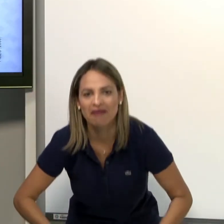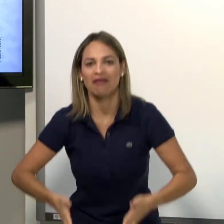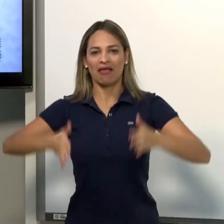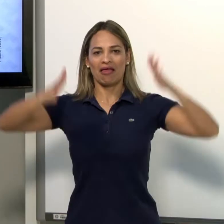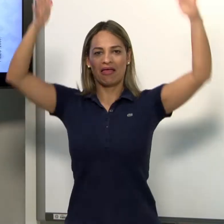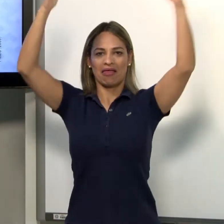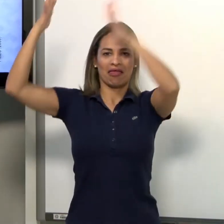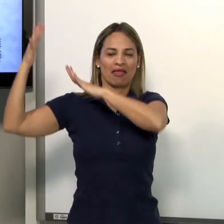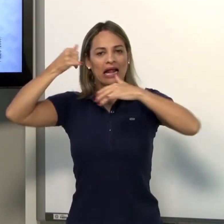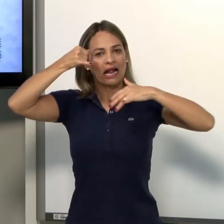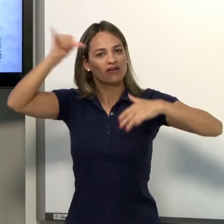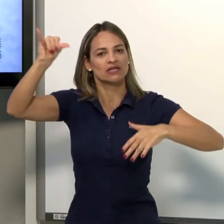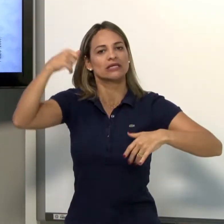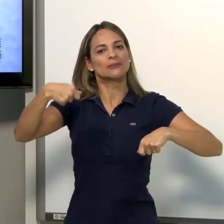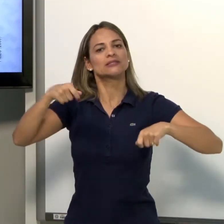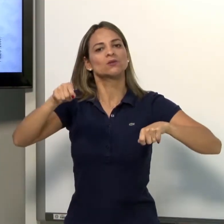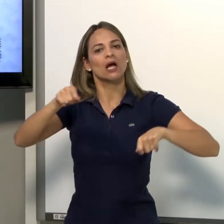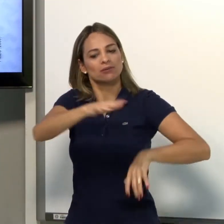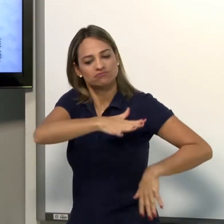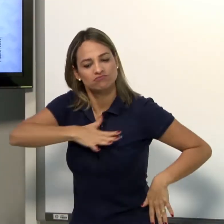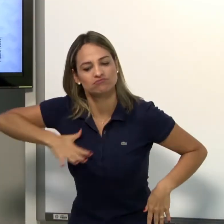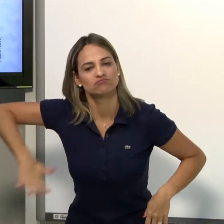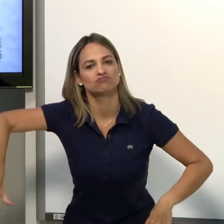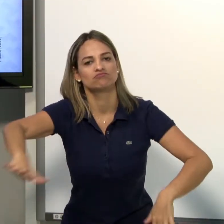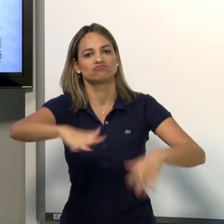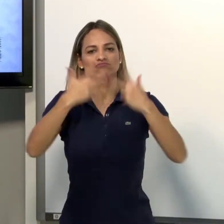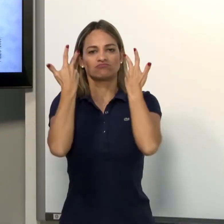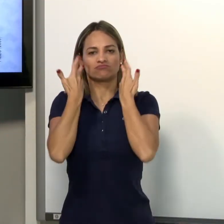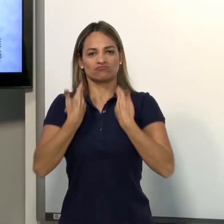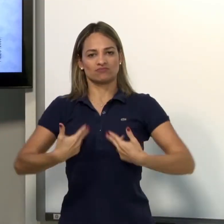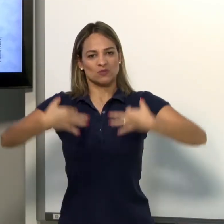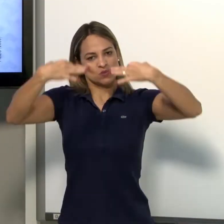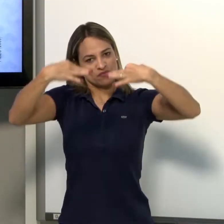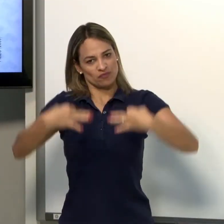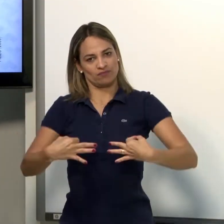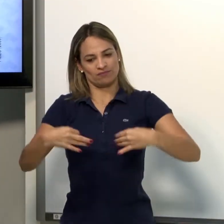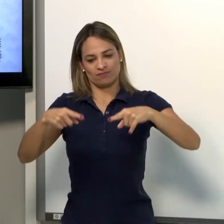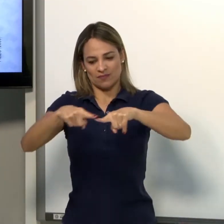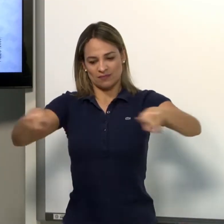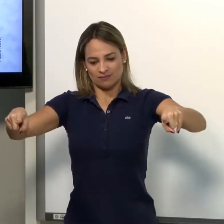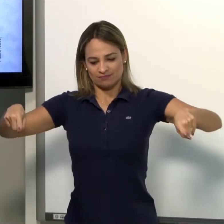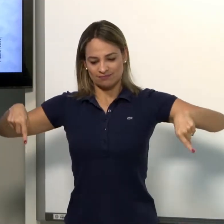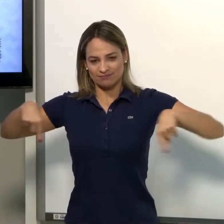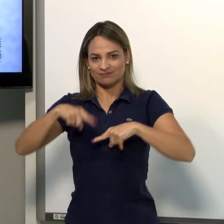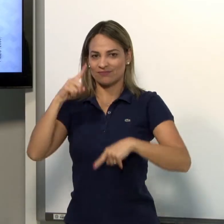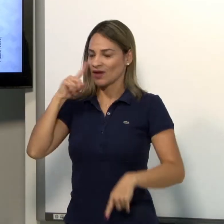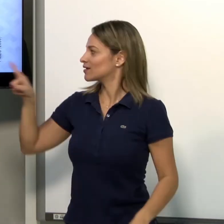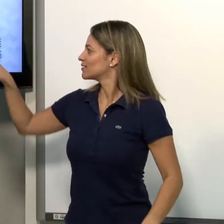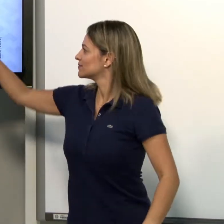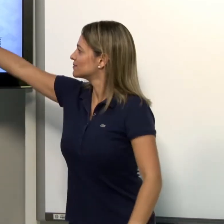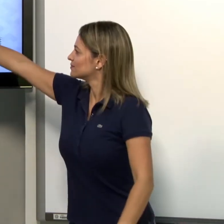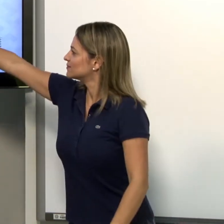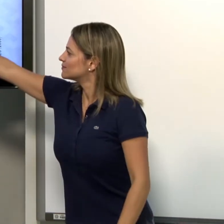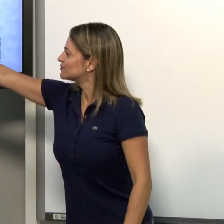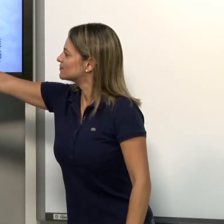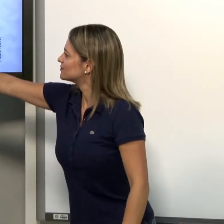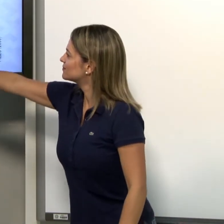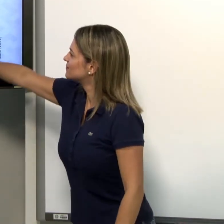devemos evitar abaixar, levantar demais as mãos. Devemos usar esse espaço neutro que é a frente do corpo. Observe a imagem.